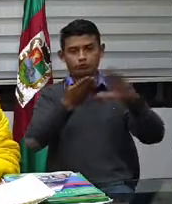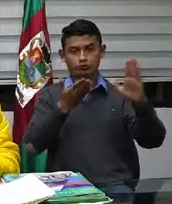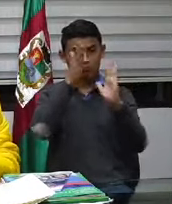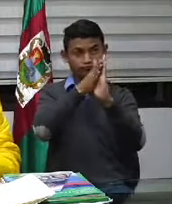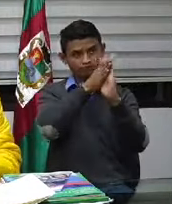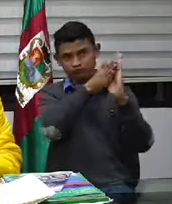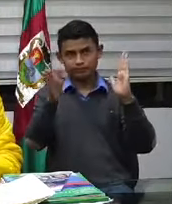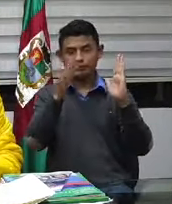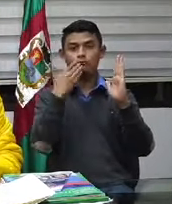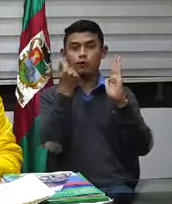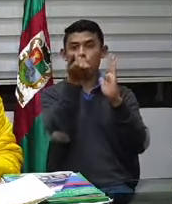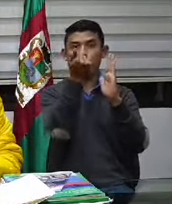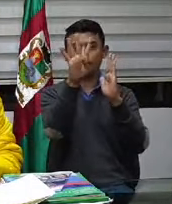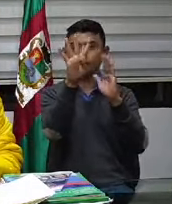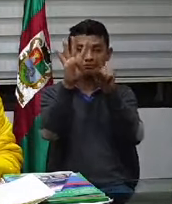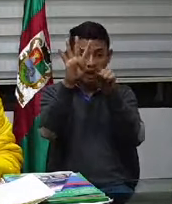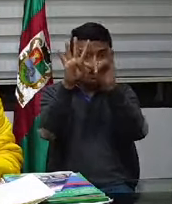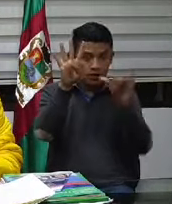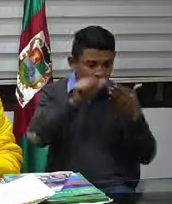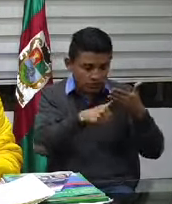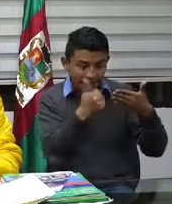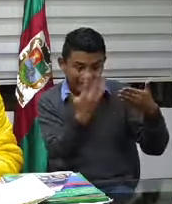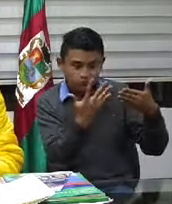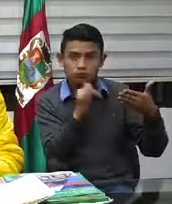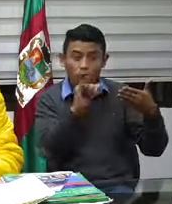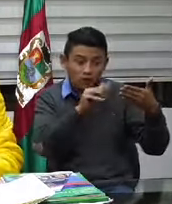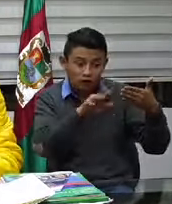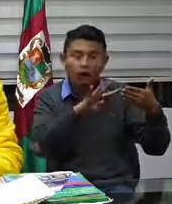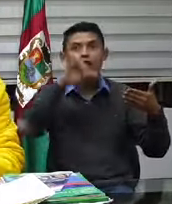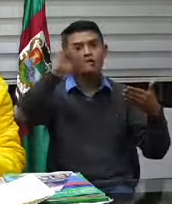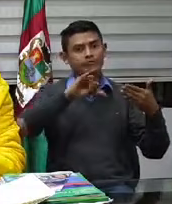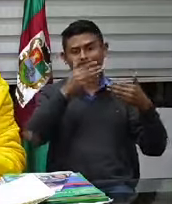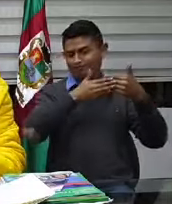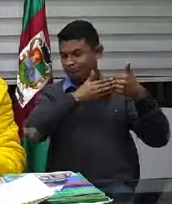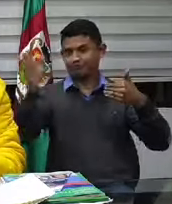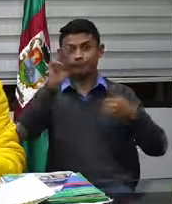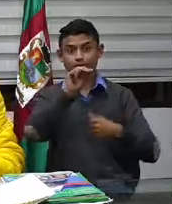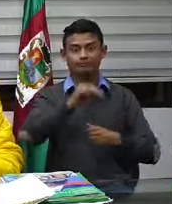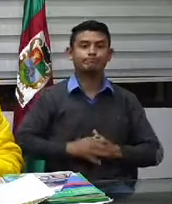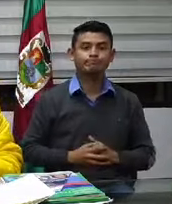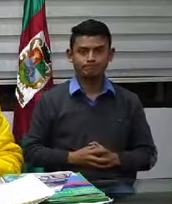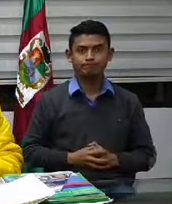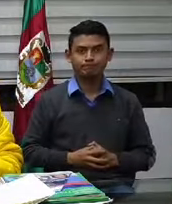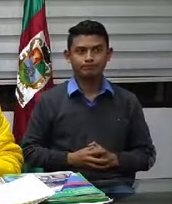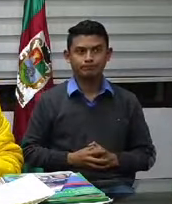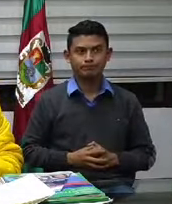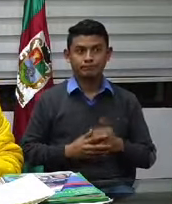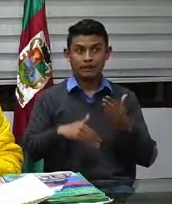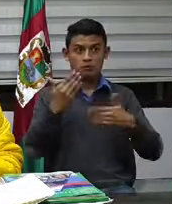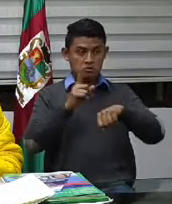nuevo comienza desde las 0 o 0 horas ahorita, en 4 horas comienza.